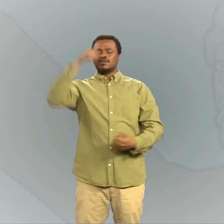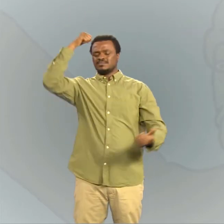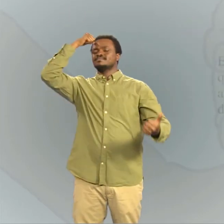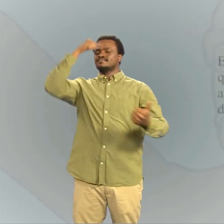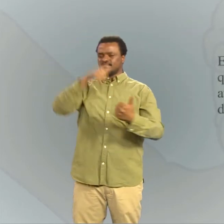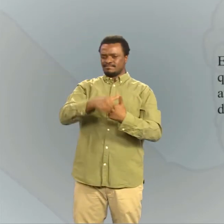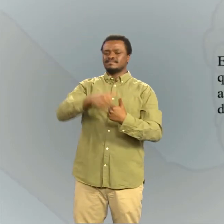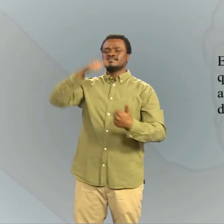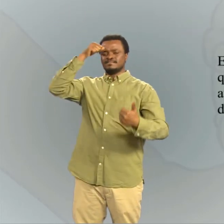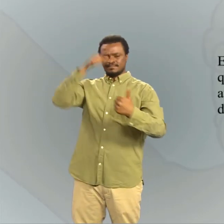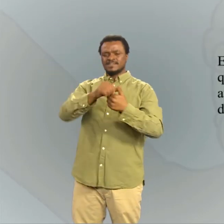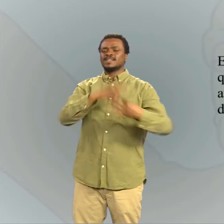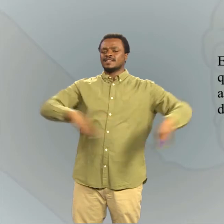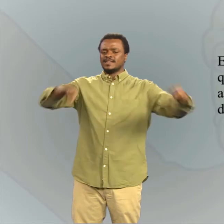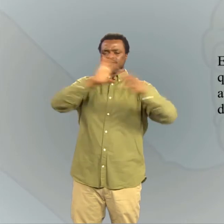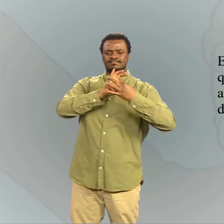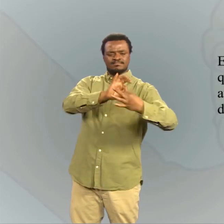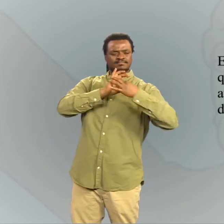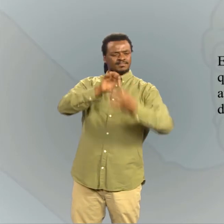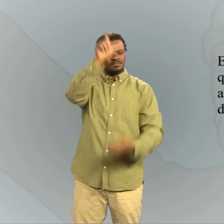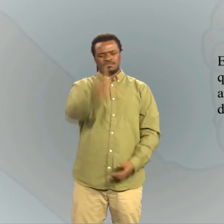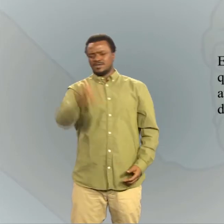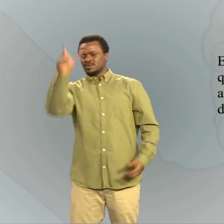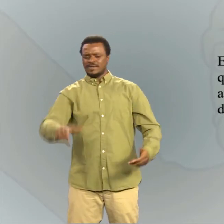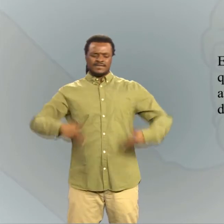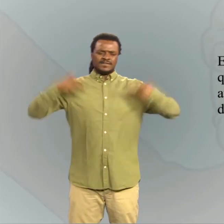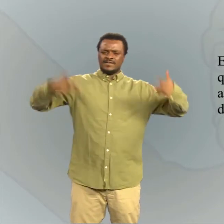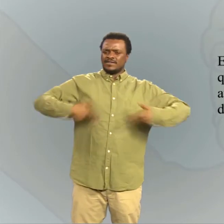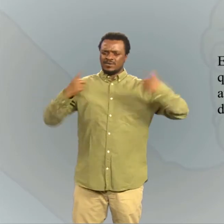Et je me souviendrai de l'alliance que j'ai faite pour toujours avec tous les êtres vivants de la terre.